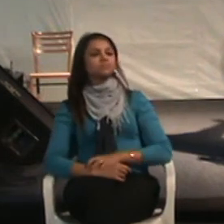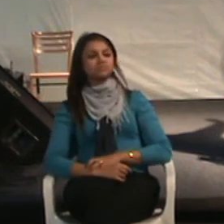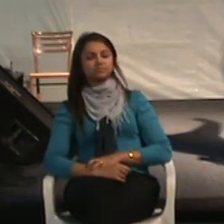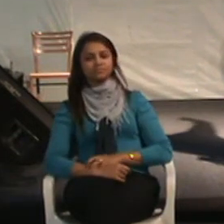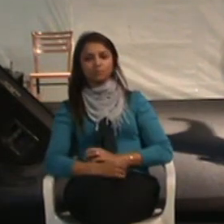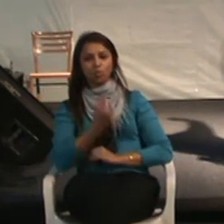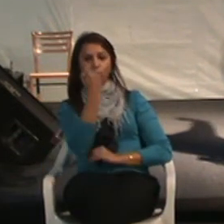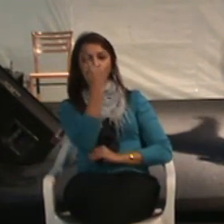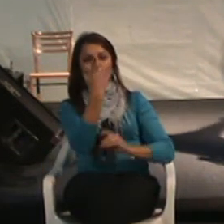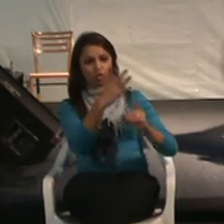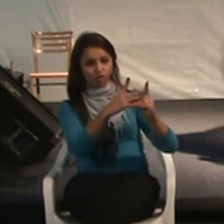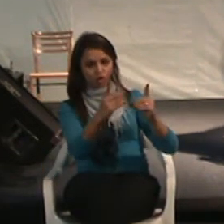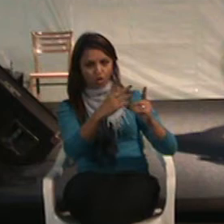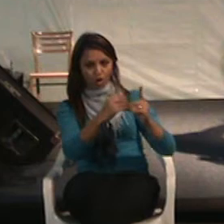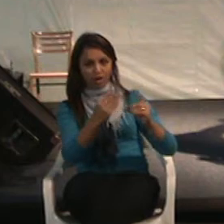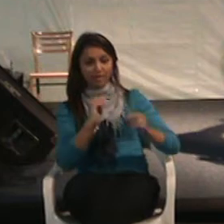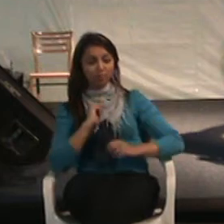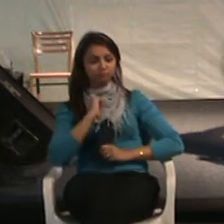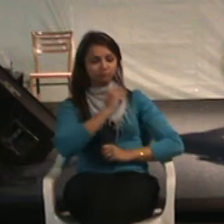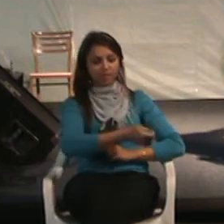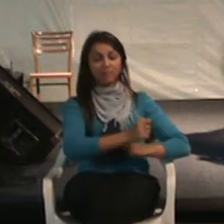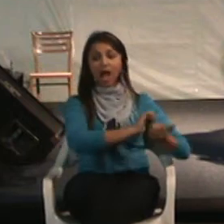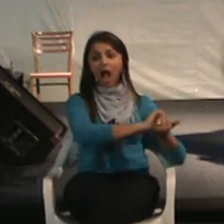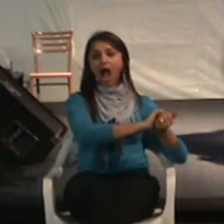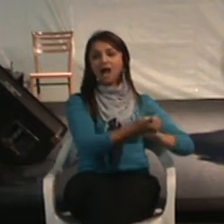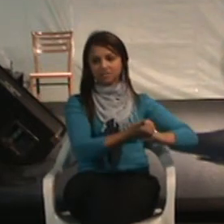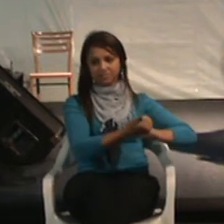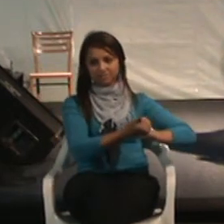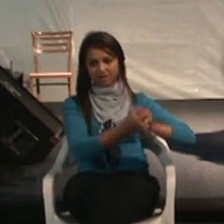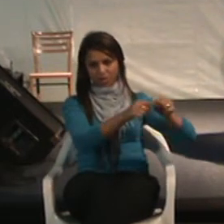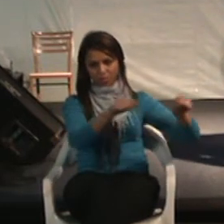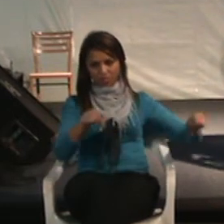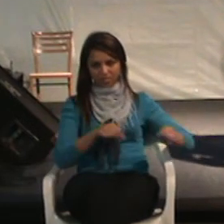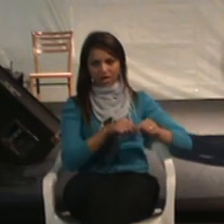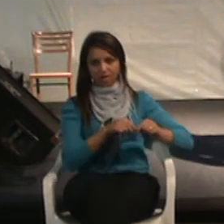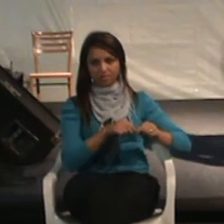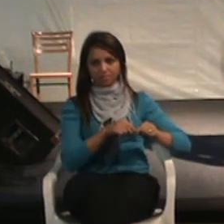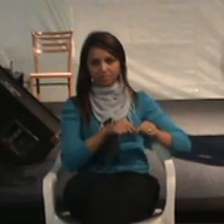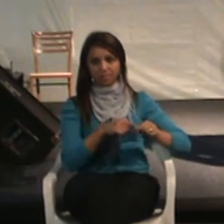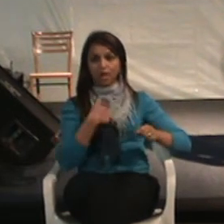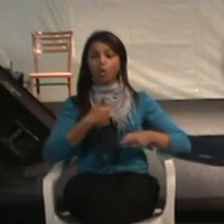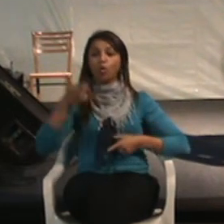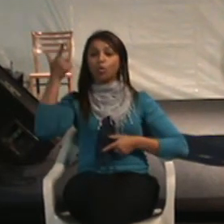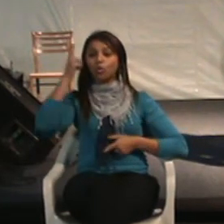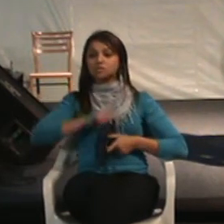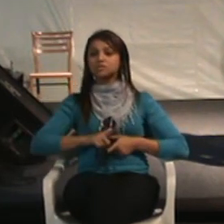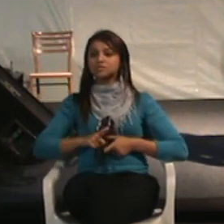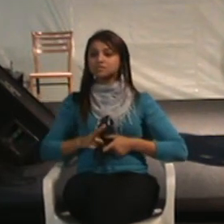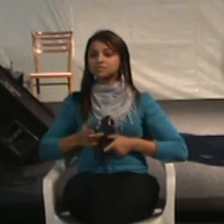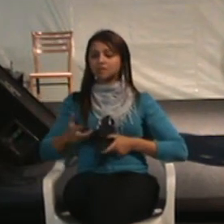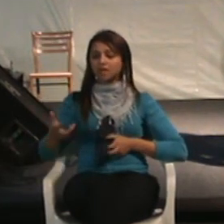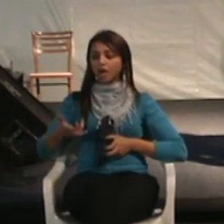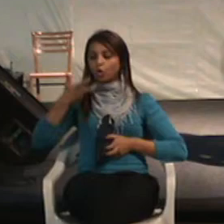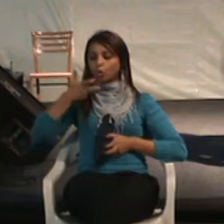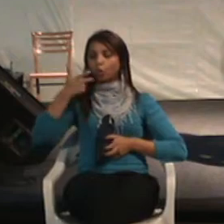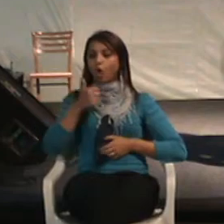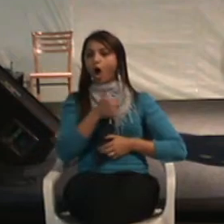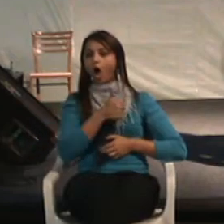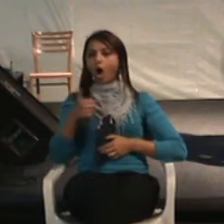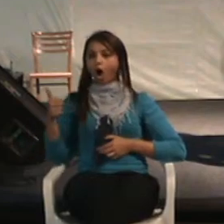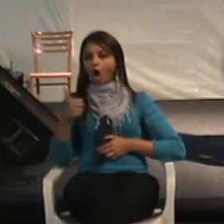ok? Em adaptação do local de trabalho, o retorno é de 11 dólares e 20 centavos.